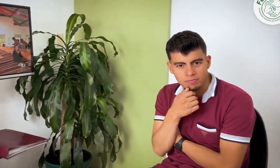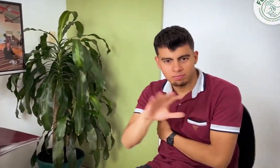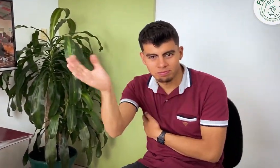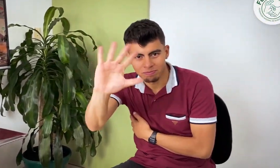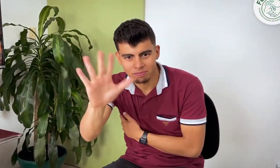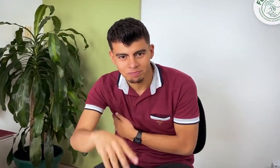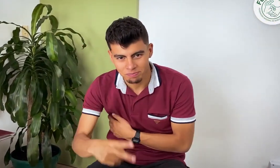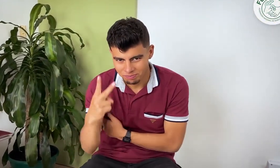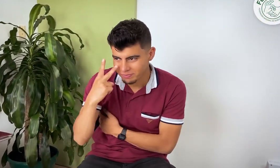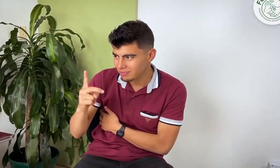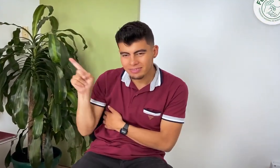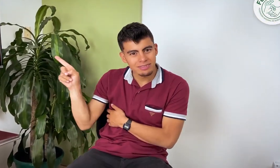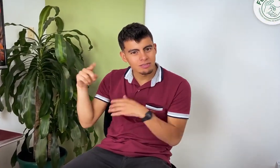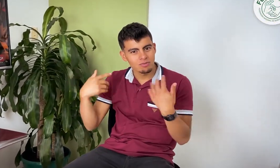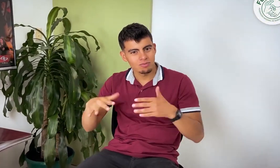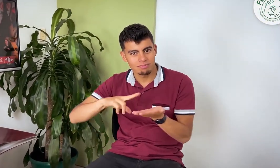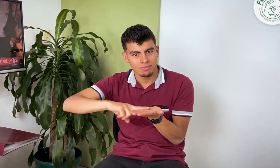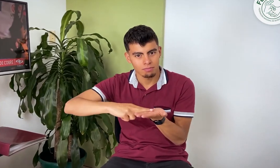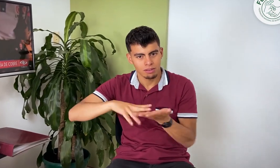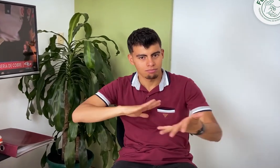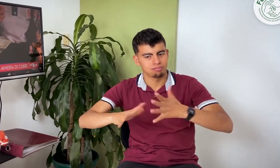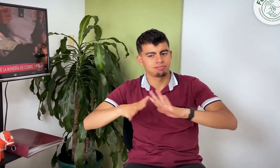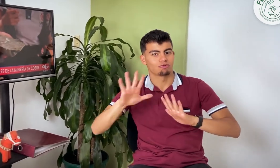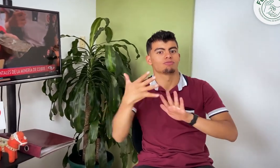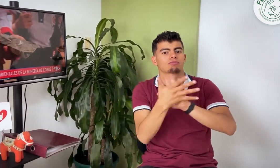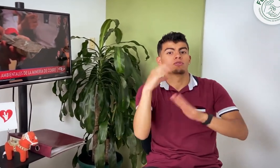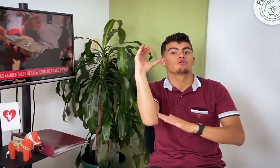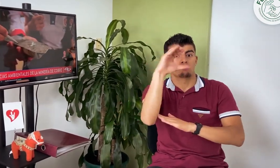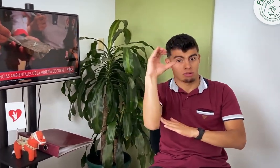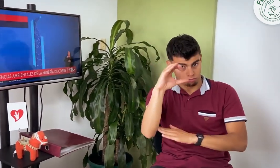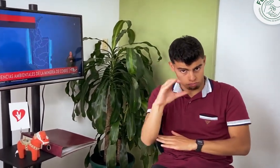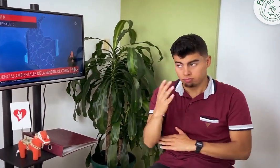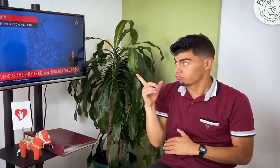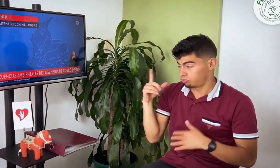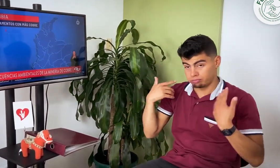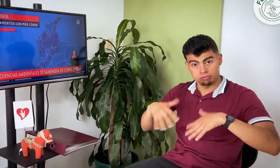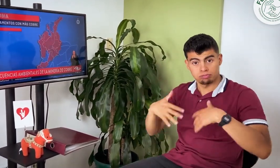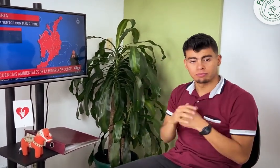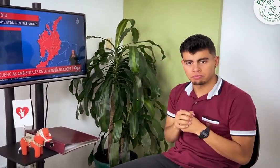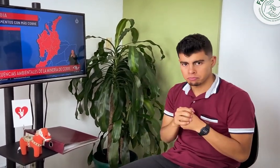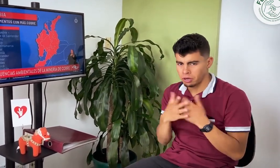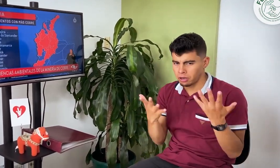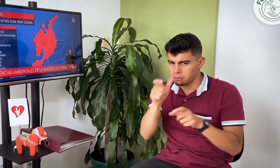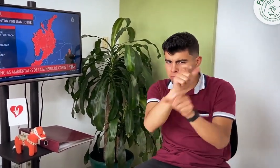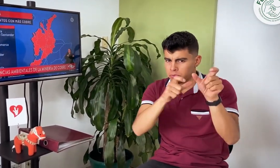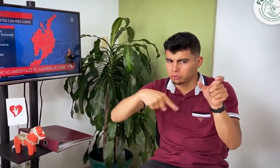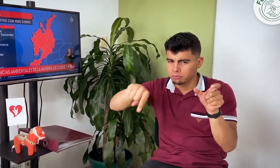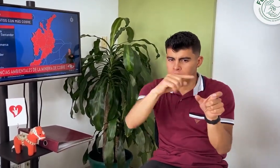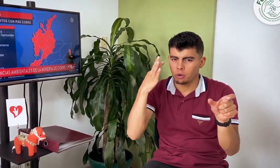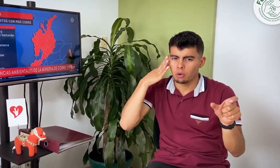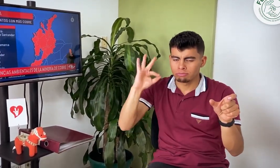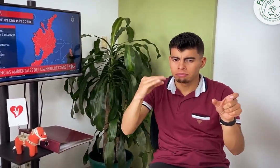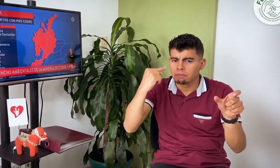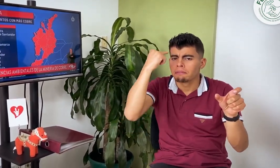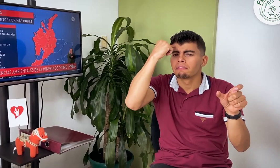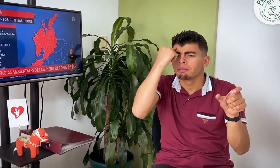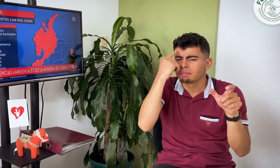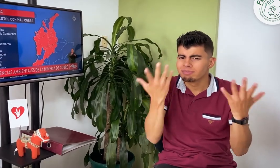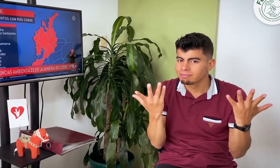Hola, ¿vieron en la televisión el servicio de interpretación en lengua de señas colombiana? Hay oyentes que creen que al haber participado